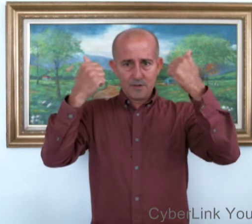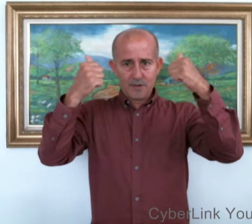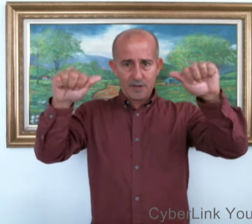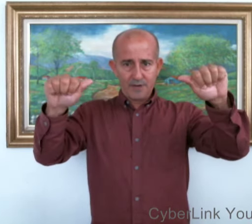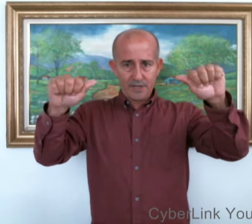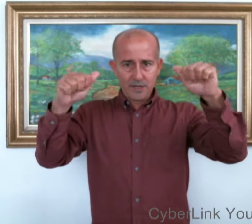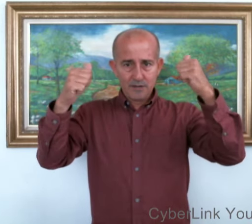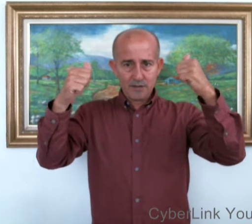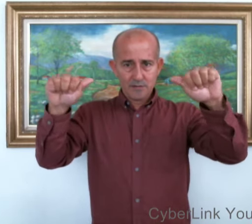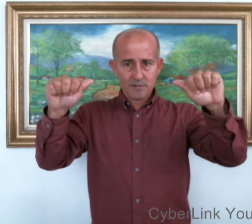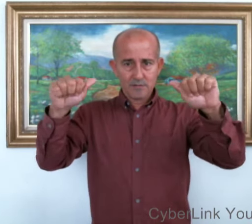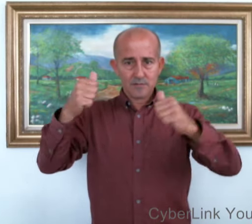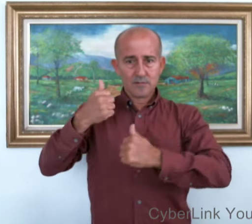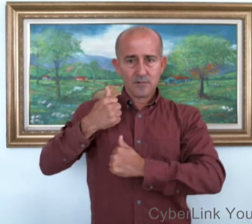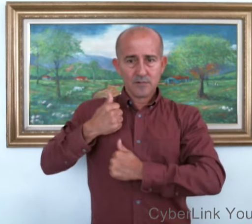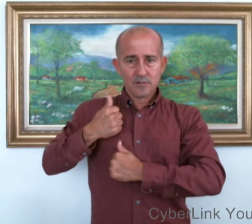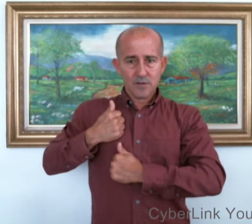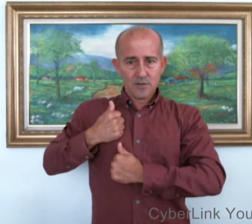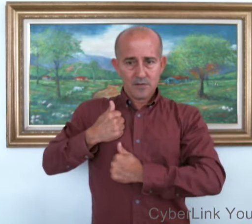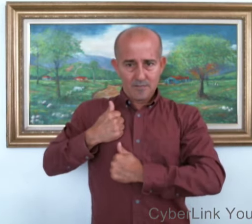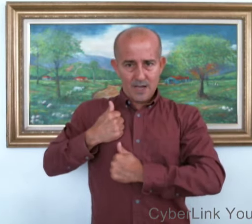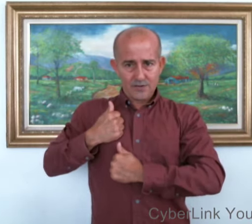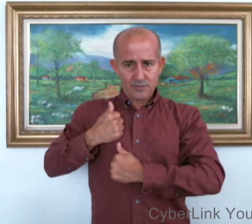Abril. Mayo.